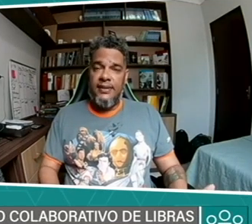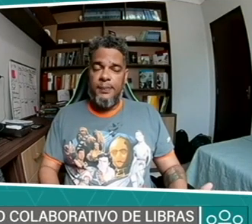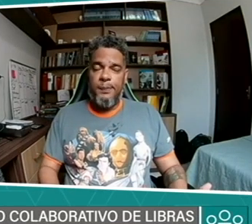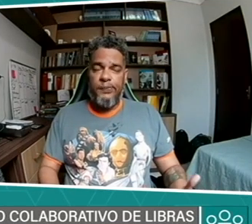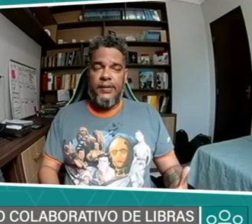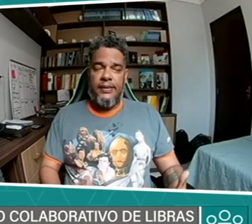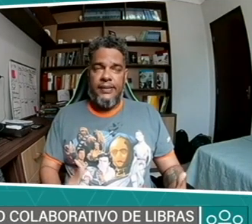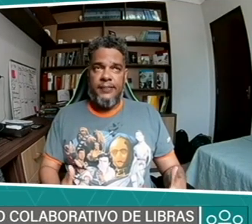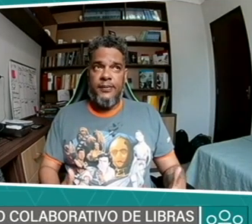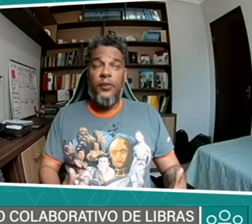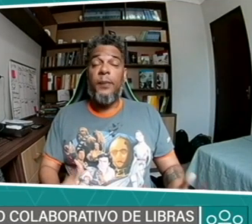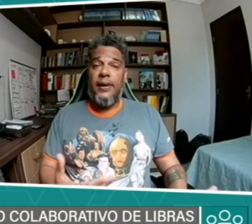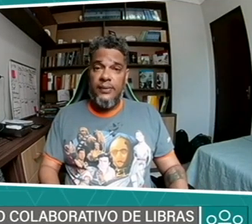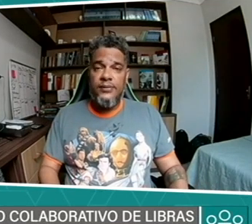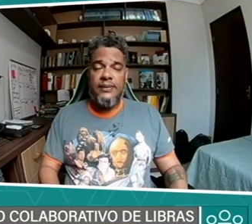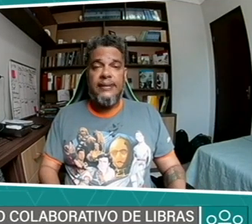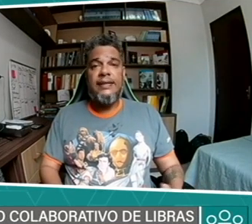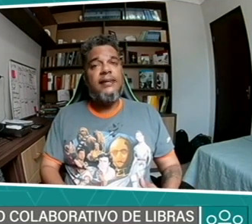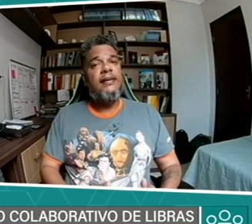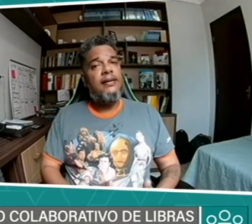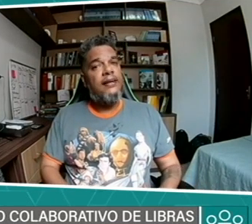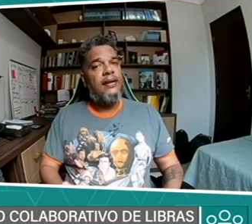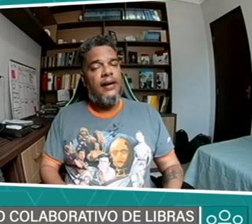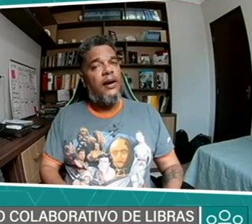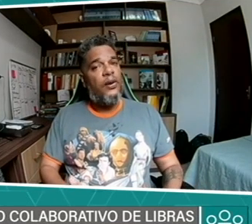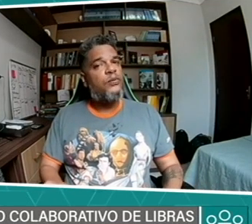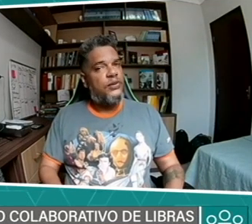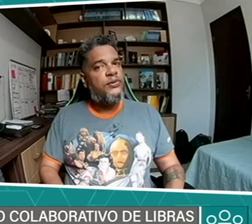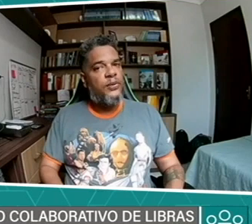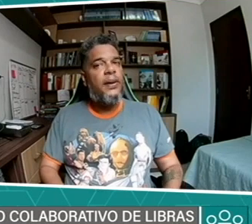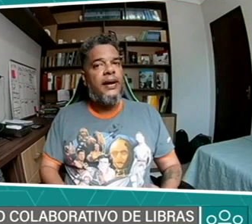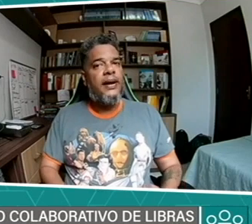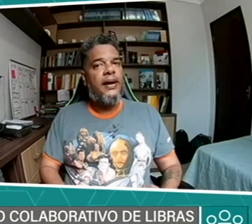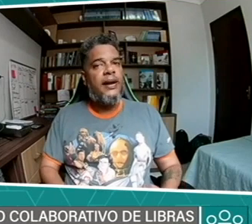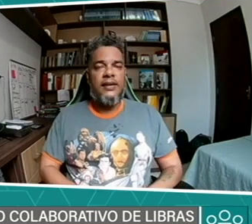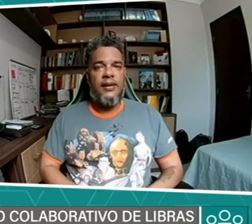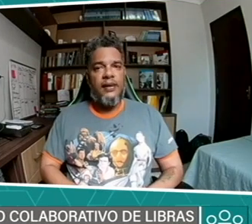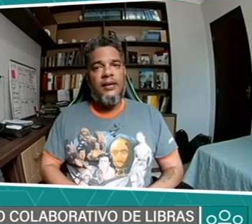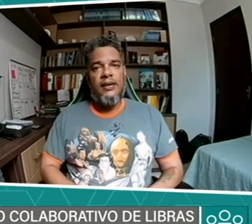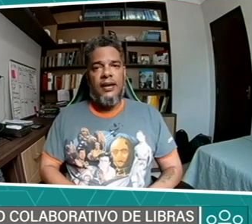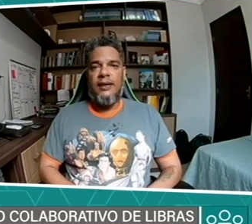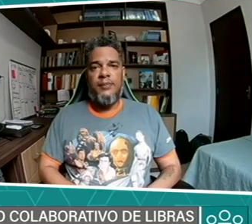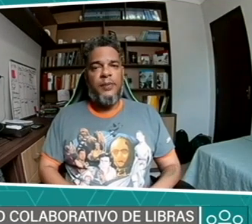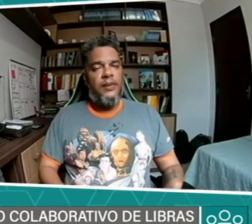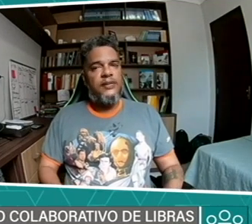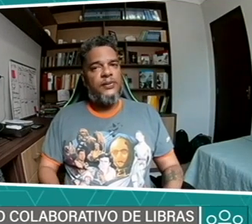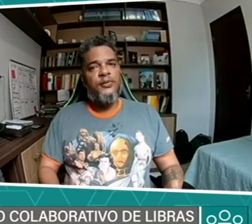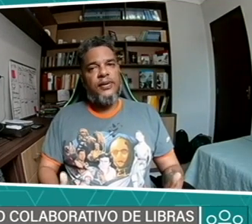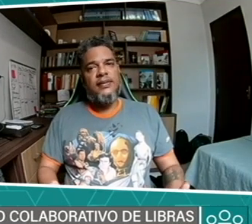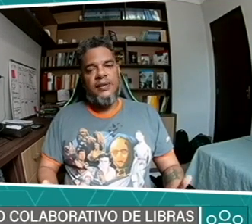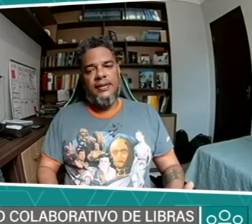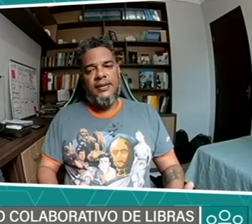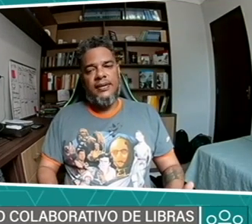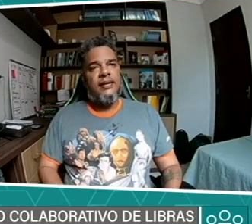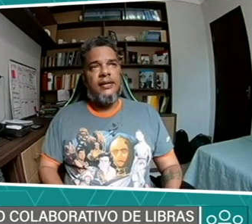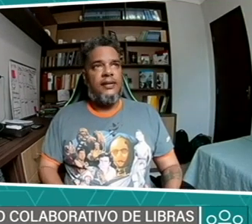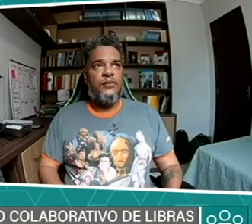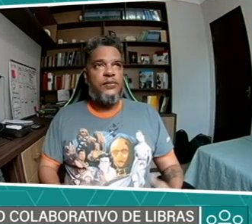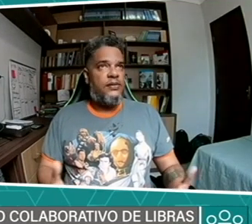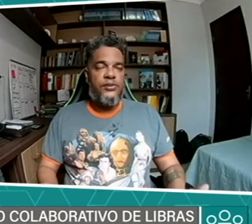comprá-los, né? E alguns não são baratos, né? A grande população não vai ter 200, 300